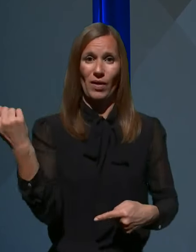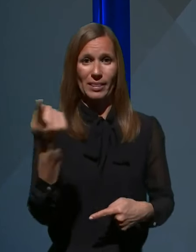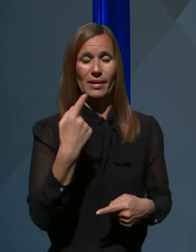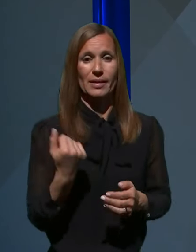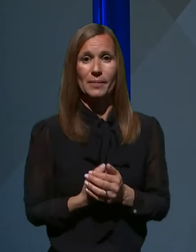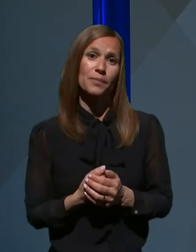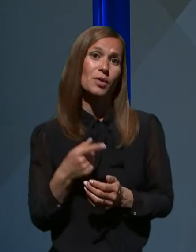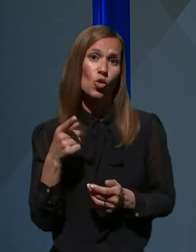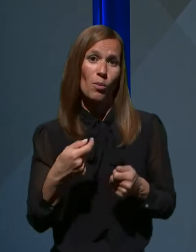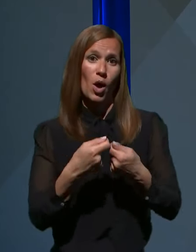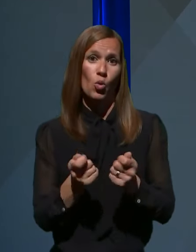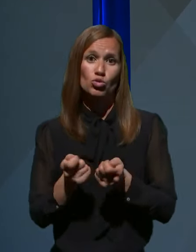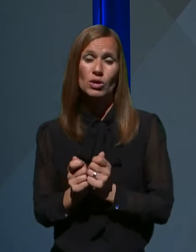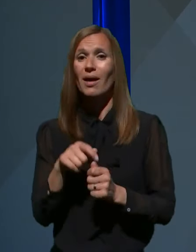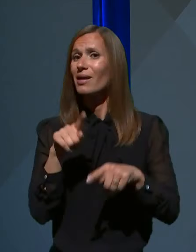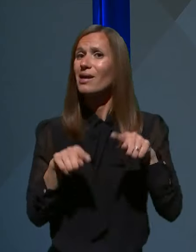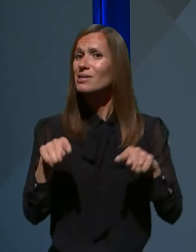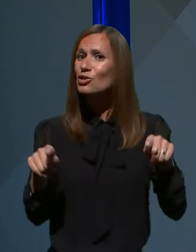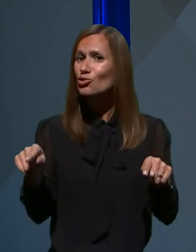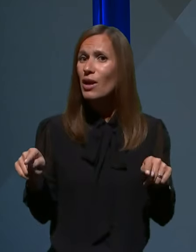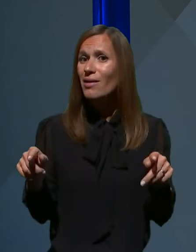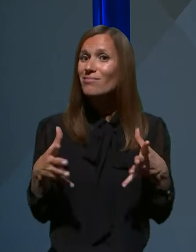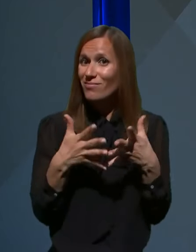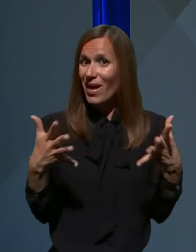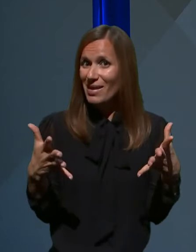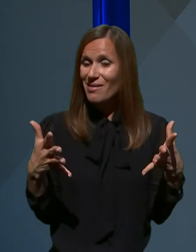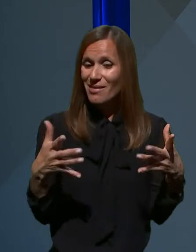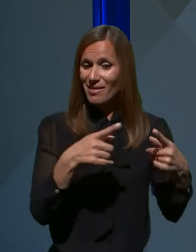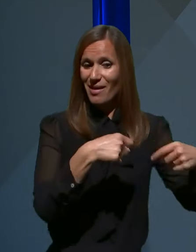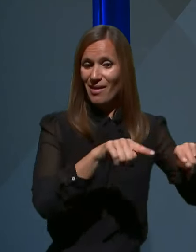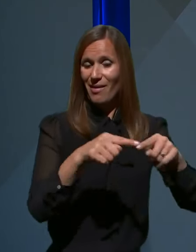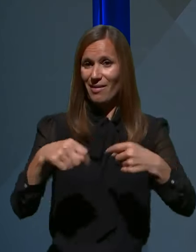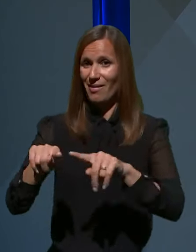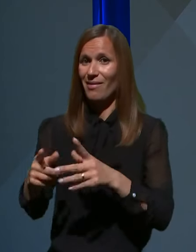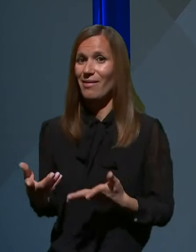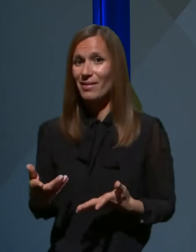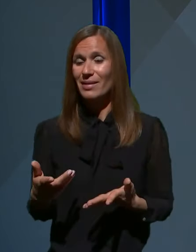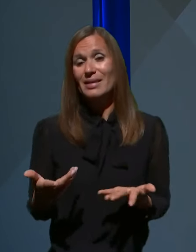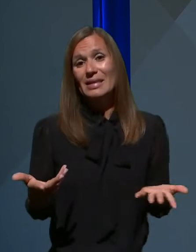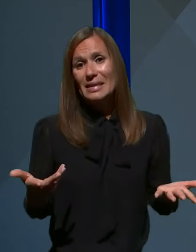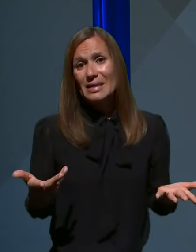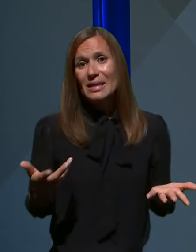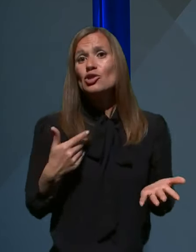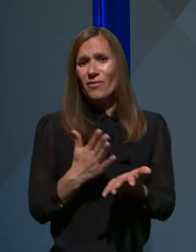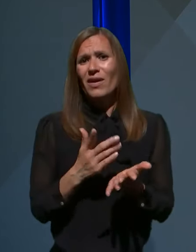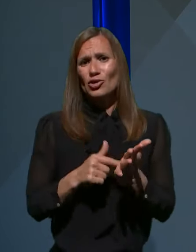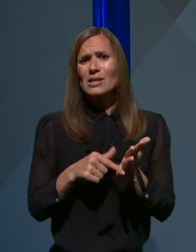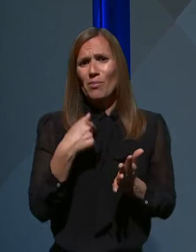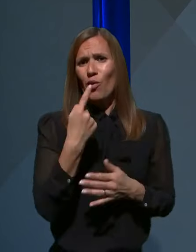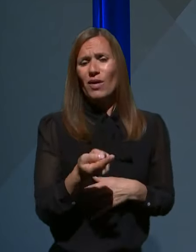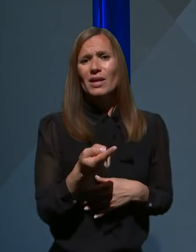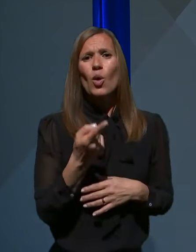So pa seveda občine različno velike. Že večkrat sem povedal in nič nimam proti občanom